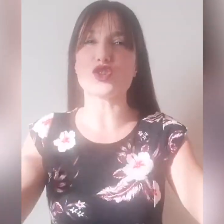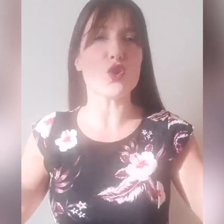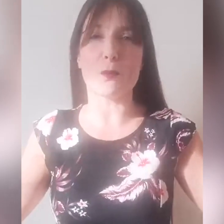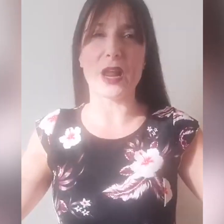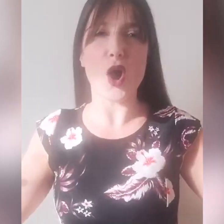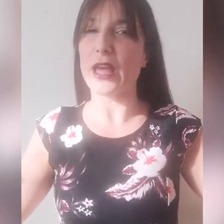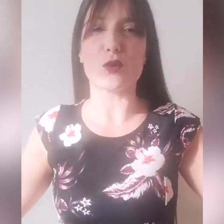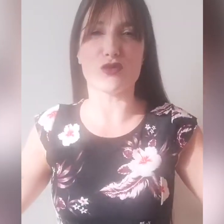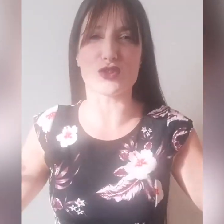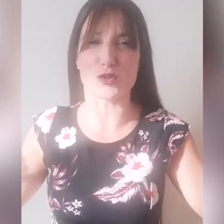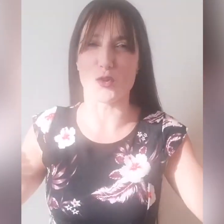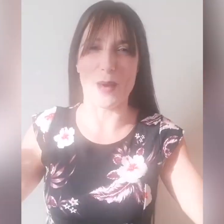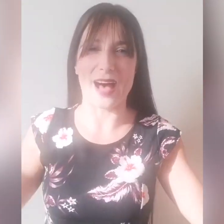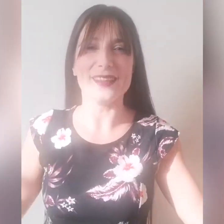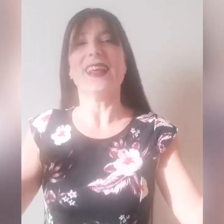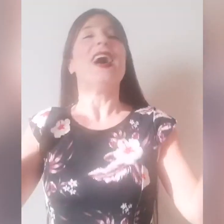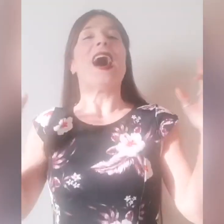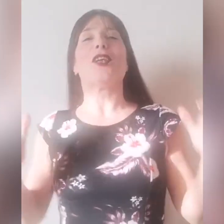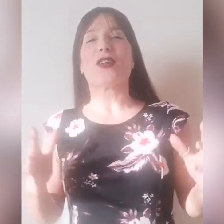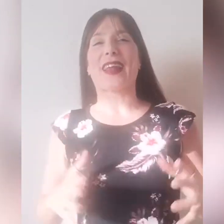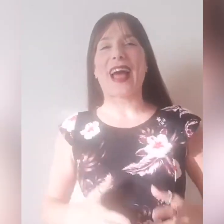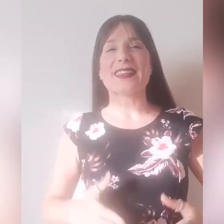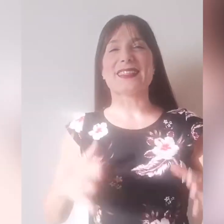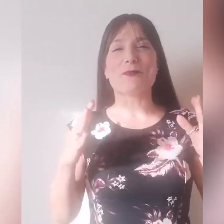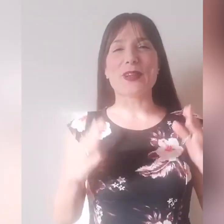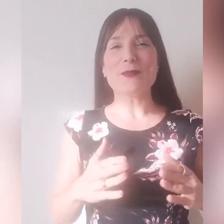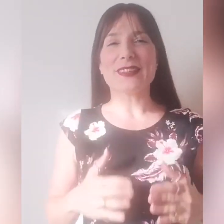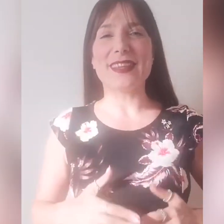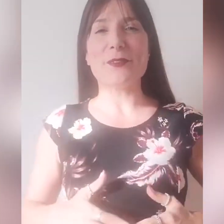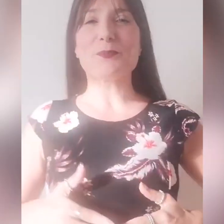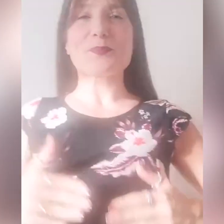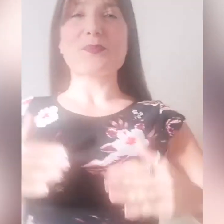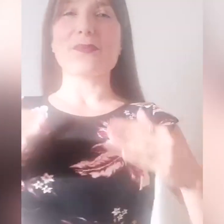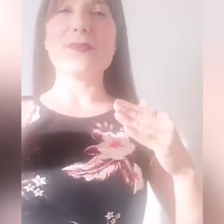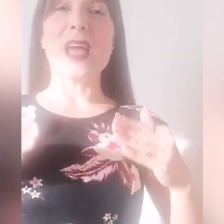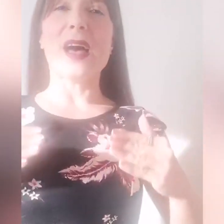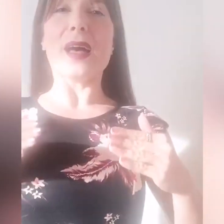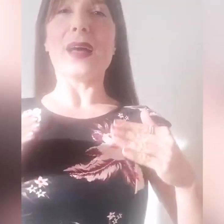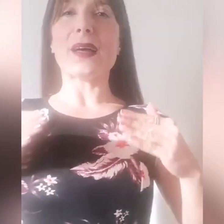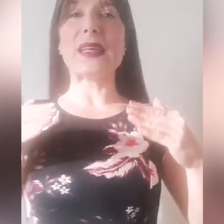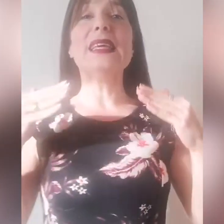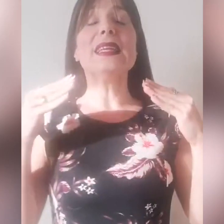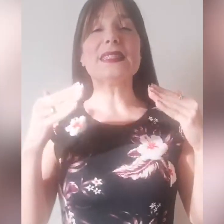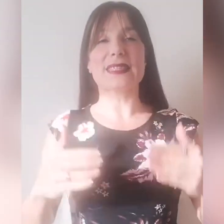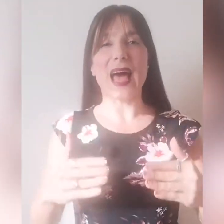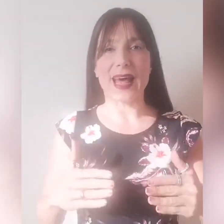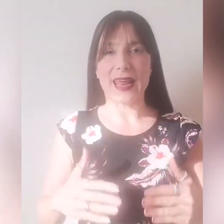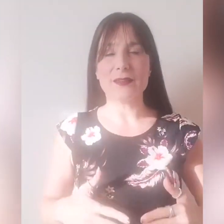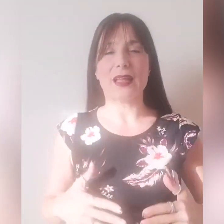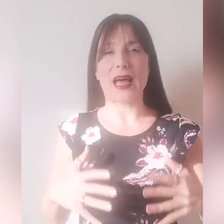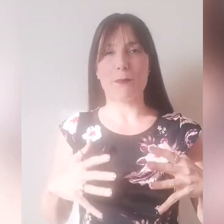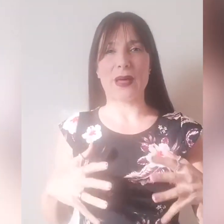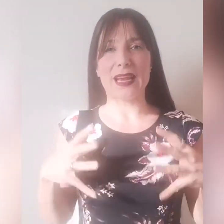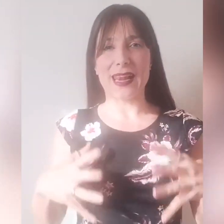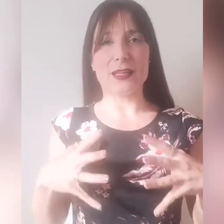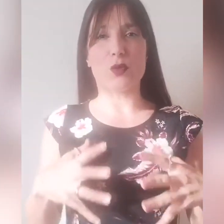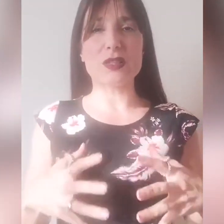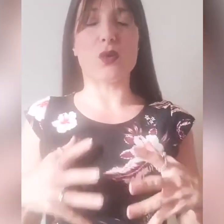sono però e non ci sono ma! Allora ragazzi, prima di iniziare a parlare di questo